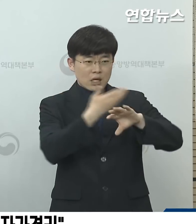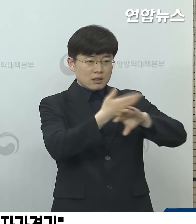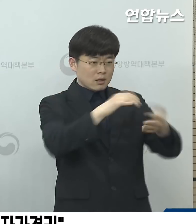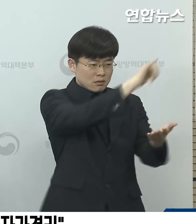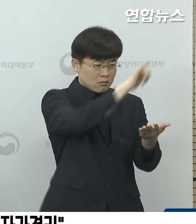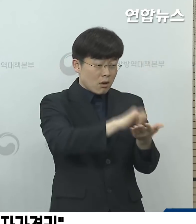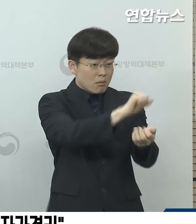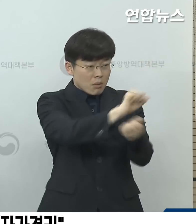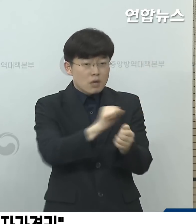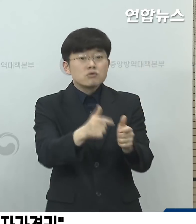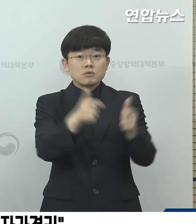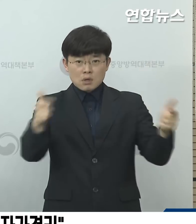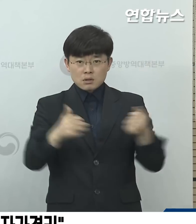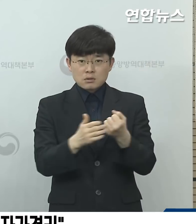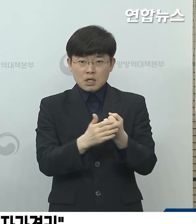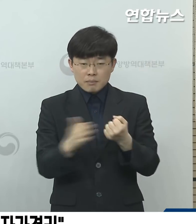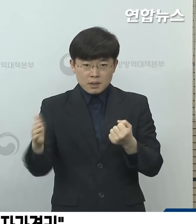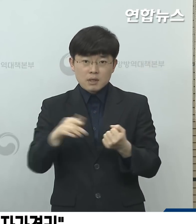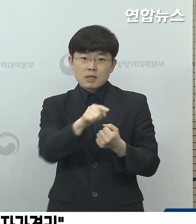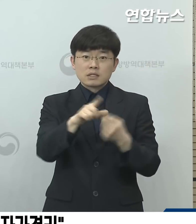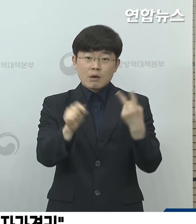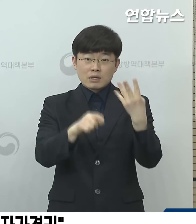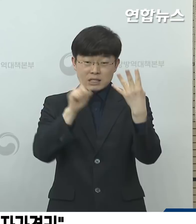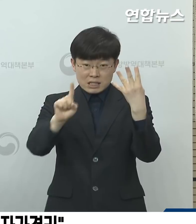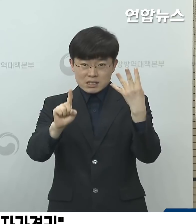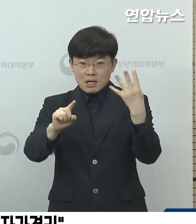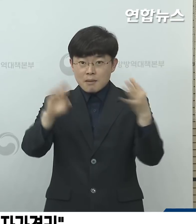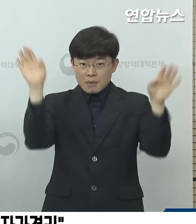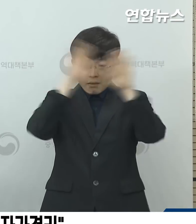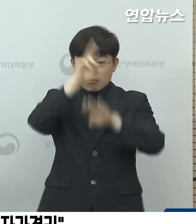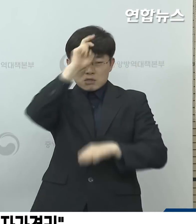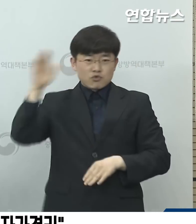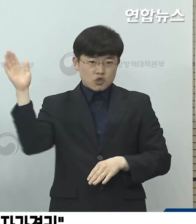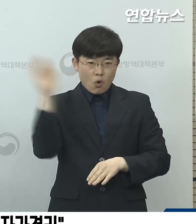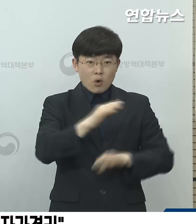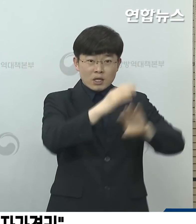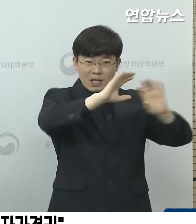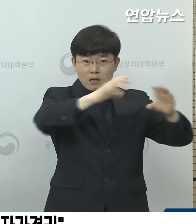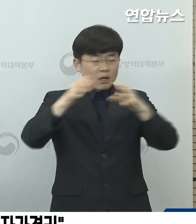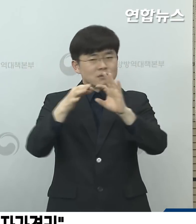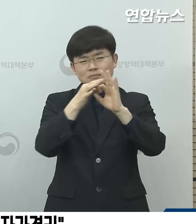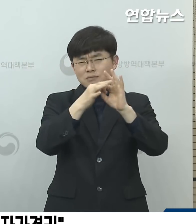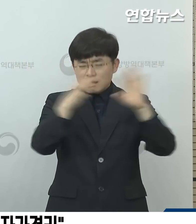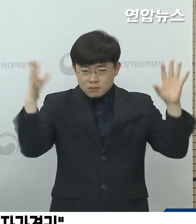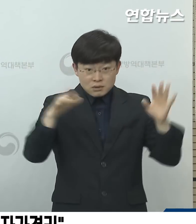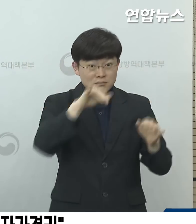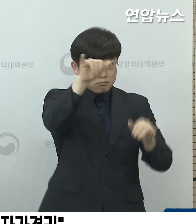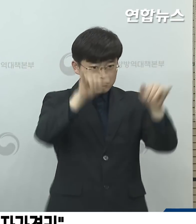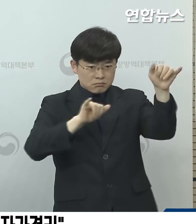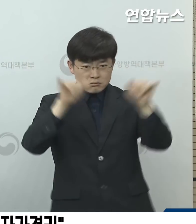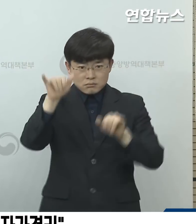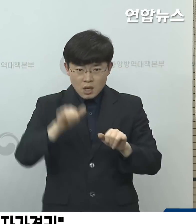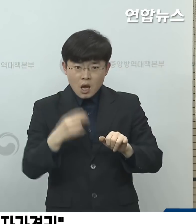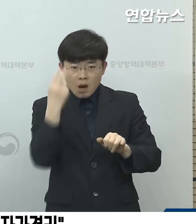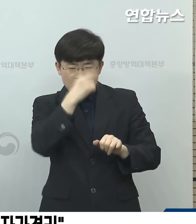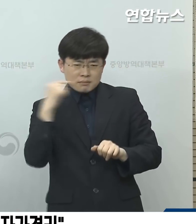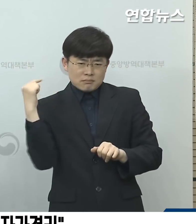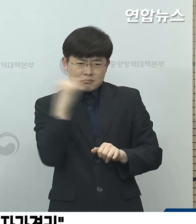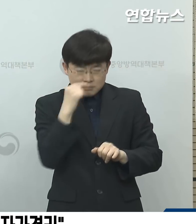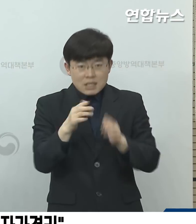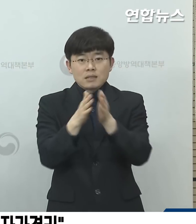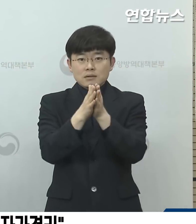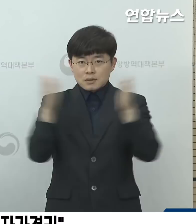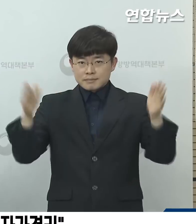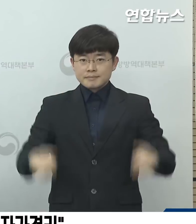증가함에 따라서 4월 1일 0시부터 해외 입국자 전체에 대한 검역과 감염병 관리를 강화하게 됩니다.